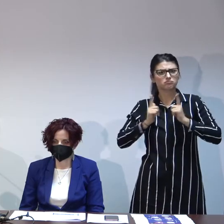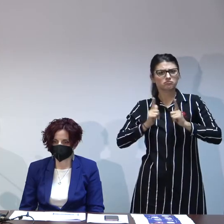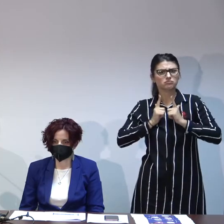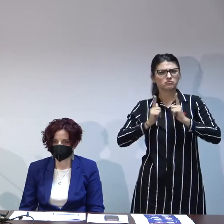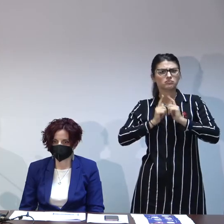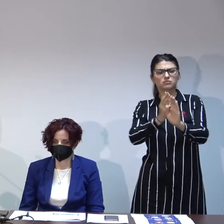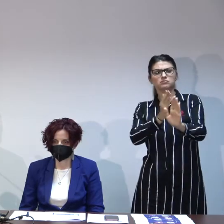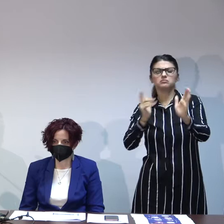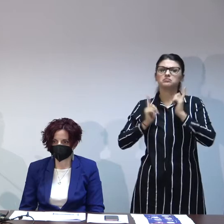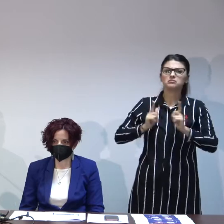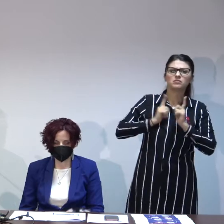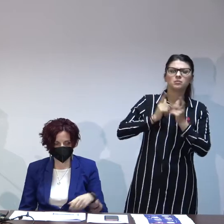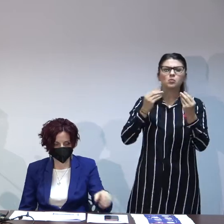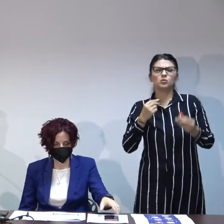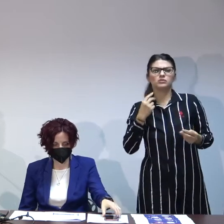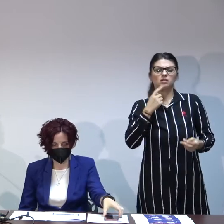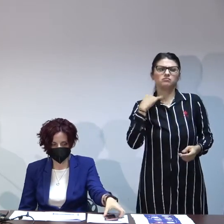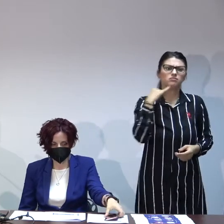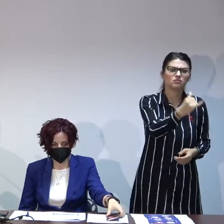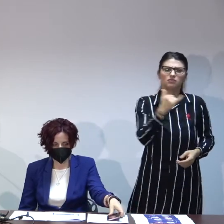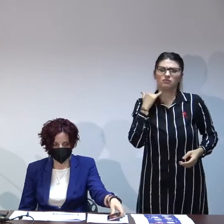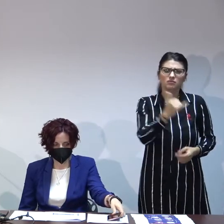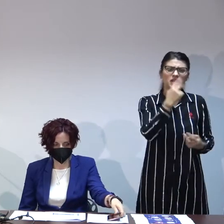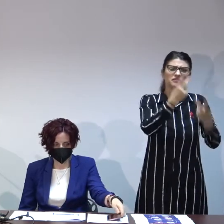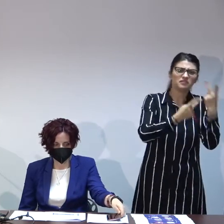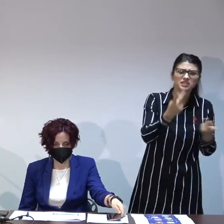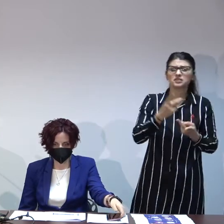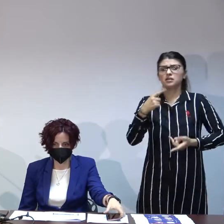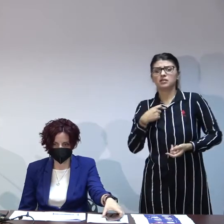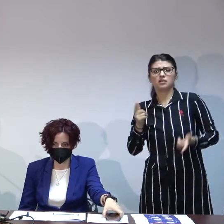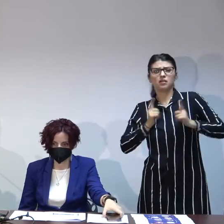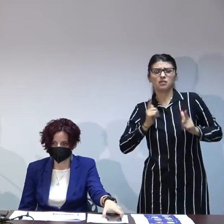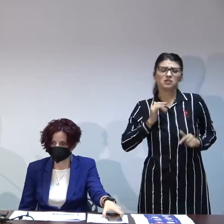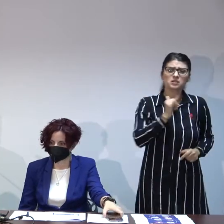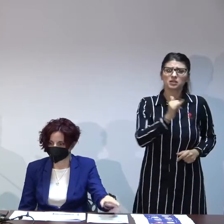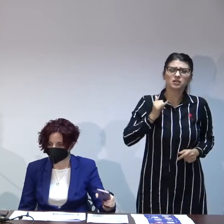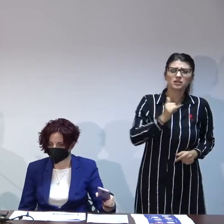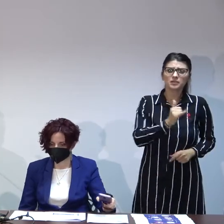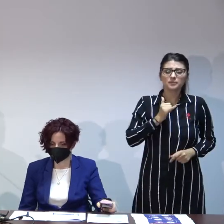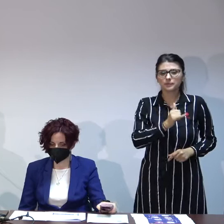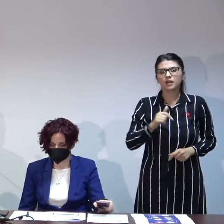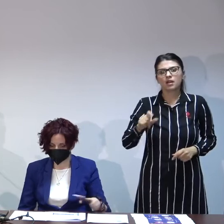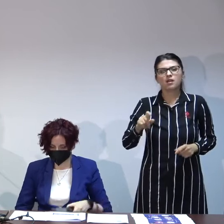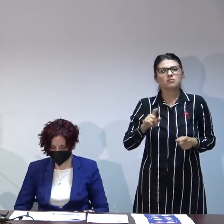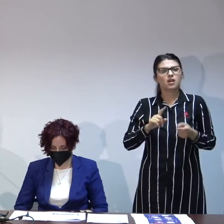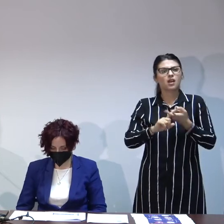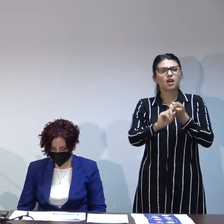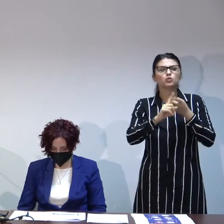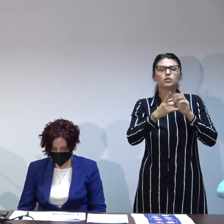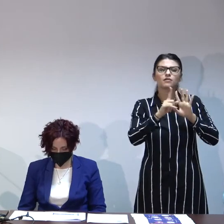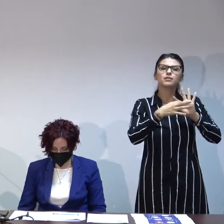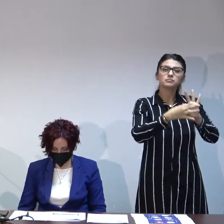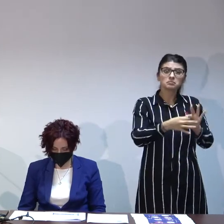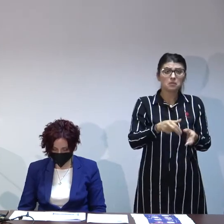am făcut multe vizite și asistate și neasistate partea asta de conectare a mers foarte bine